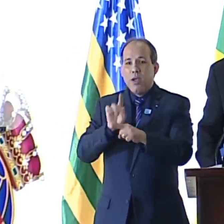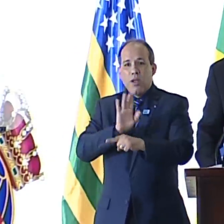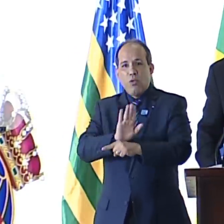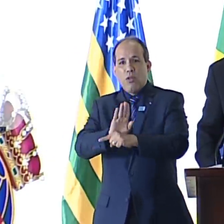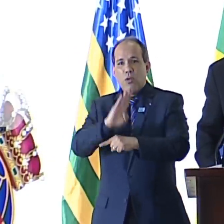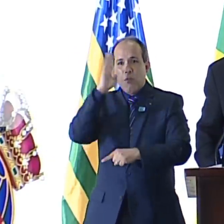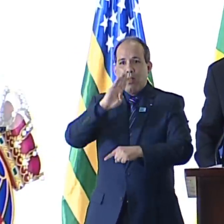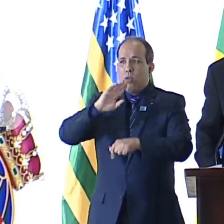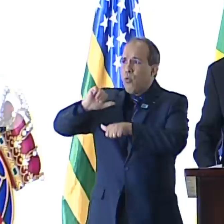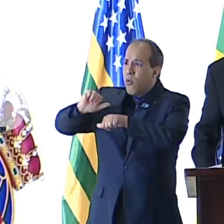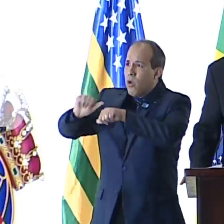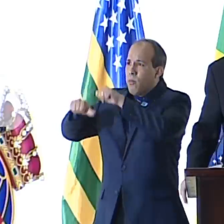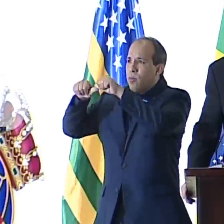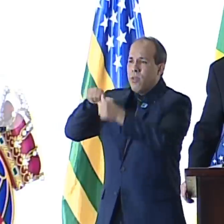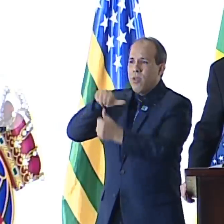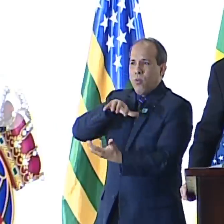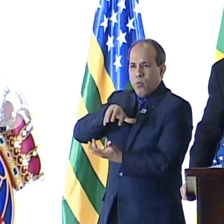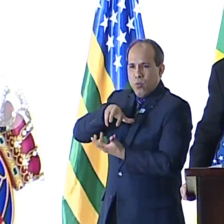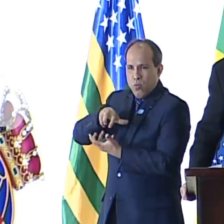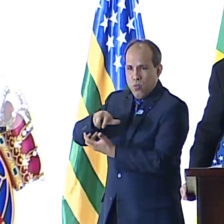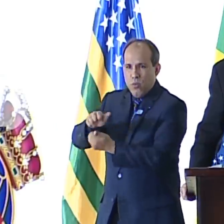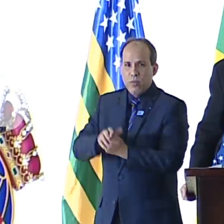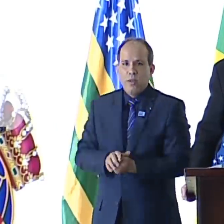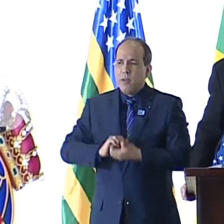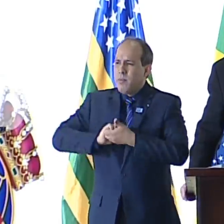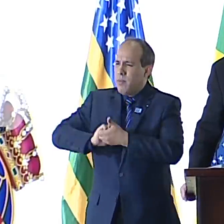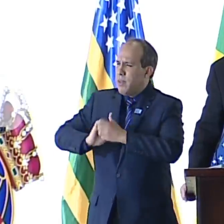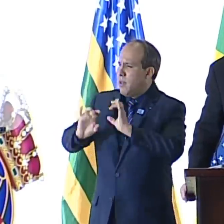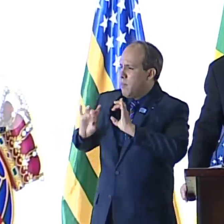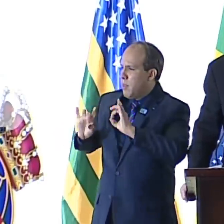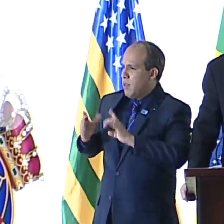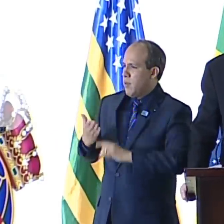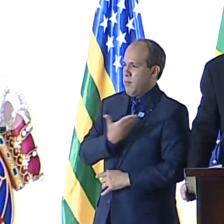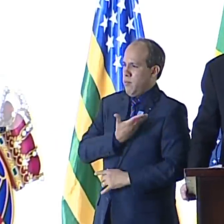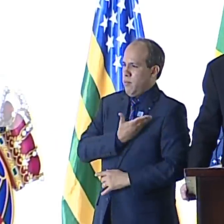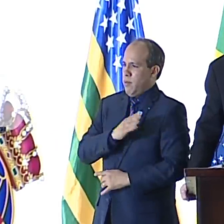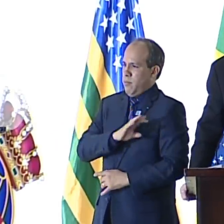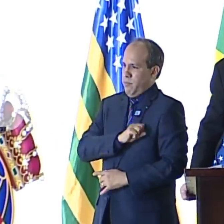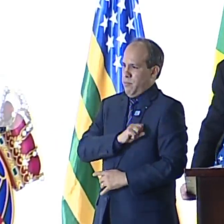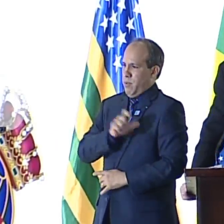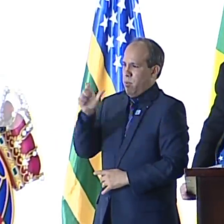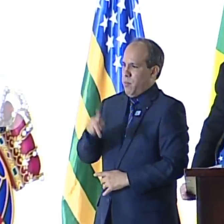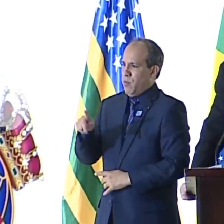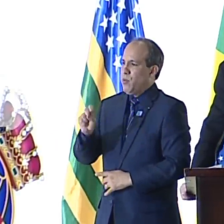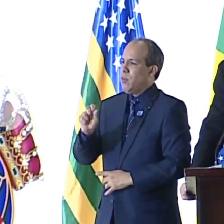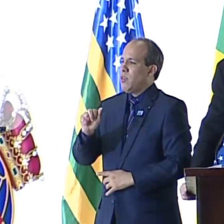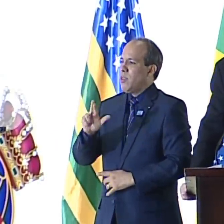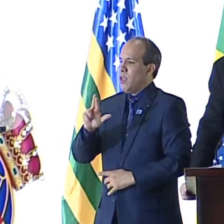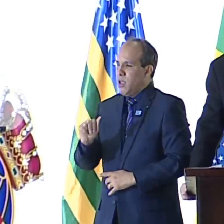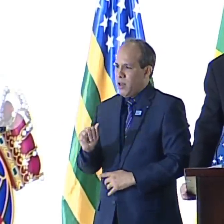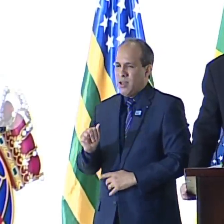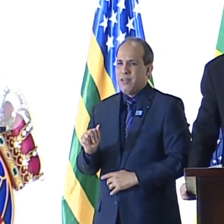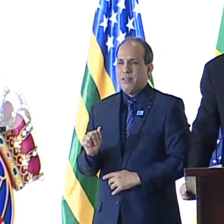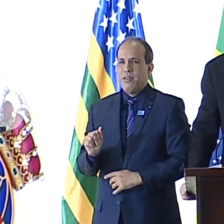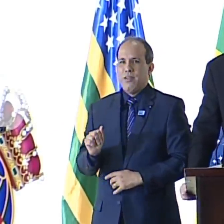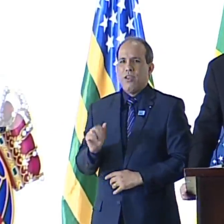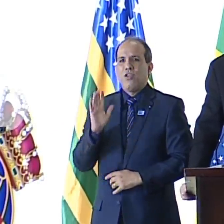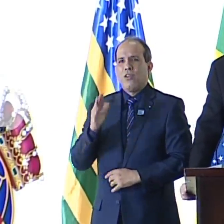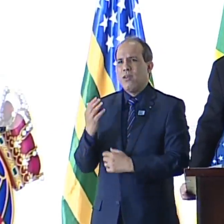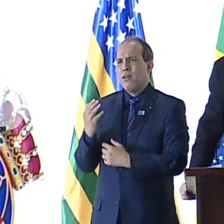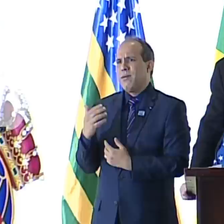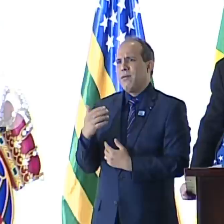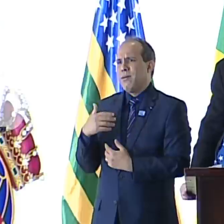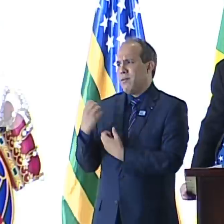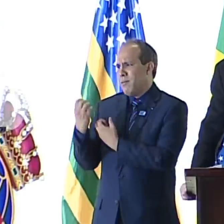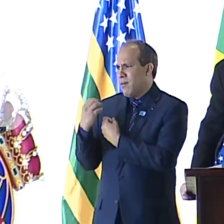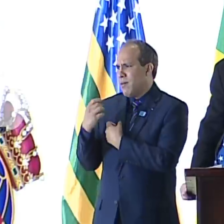a mudar o mundo. Uma saudação muito especial à querida professora Sarah Walker, com quem aprendi,